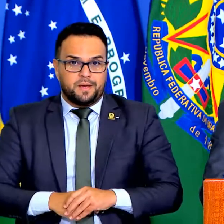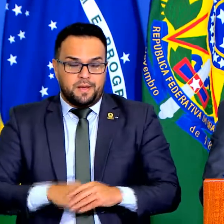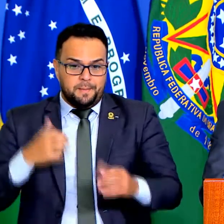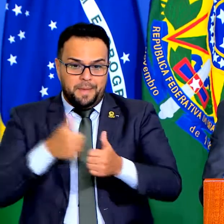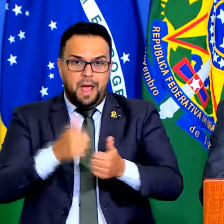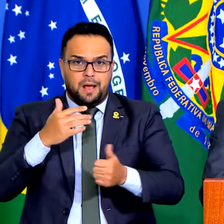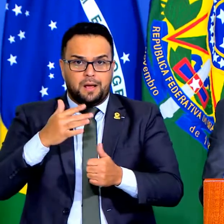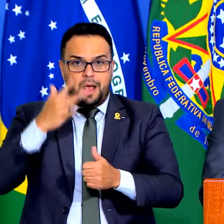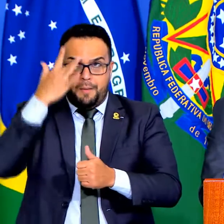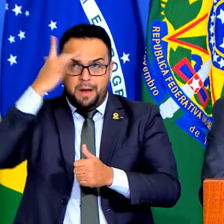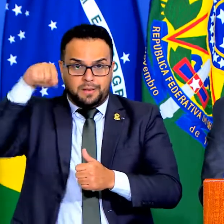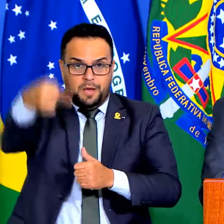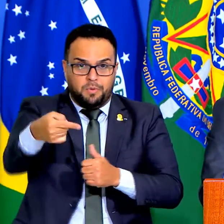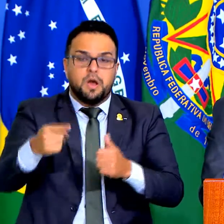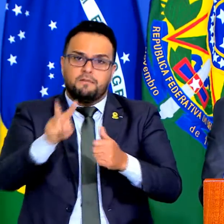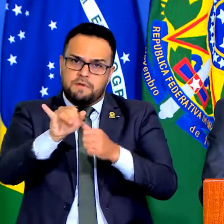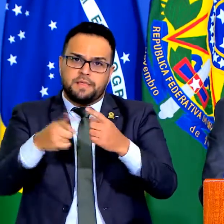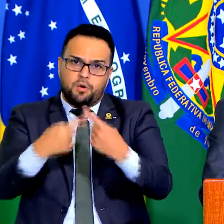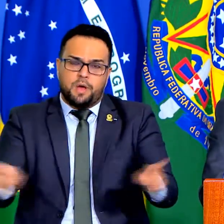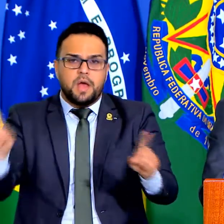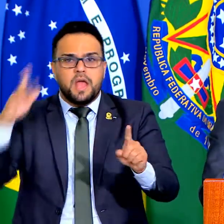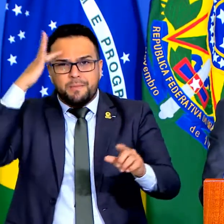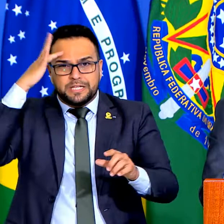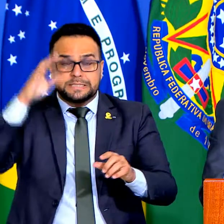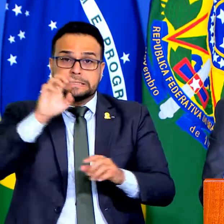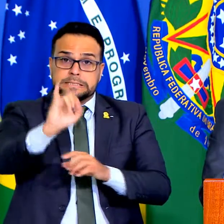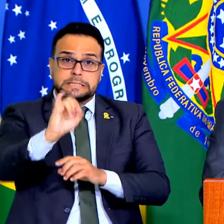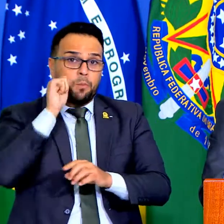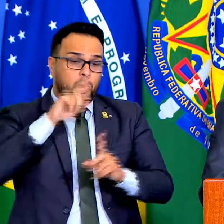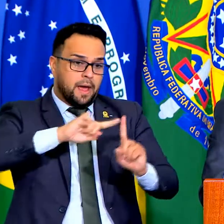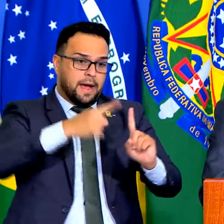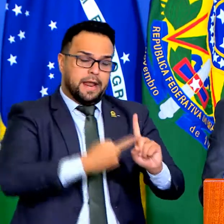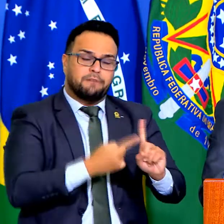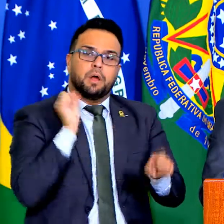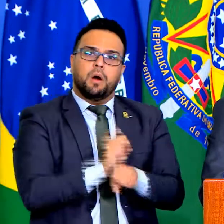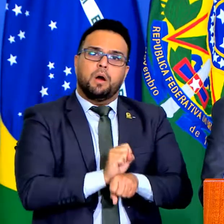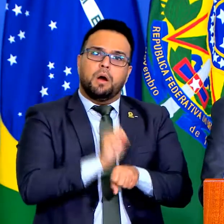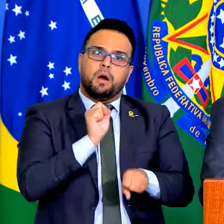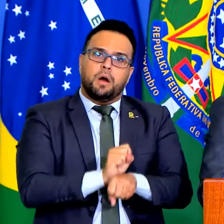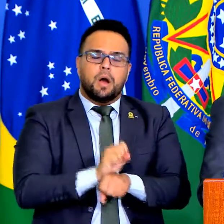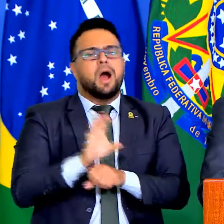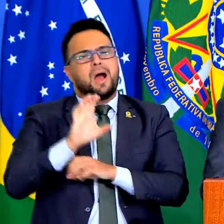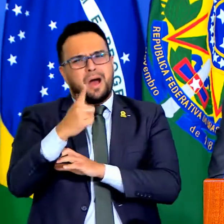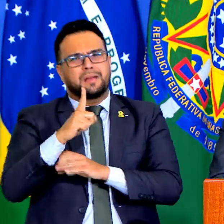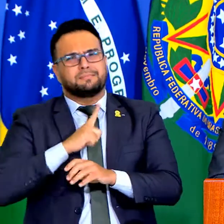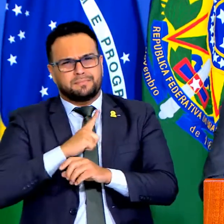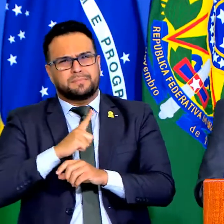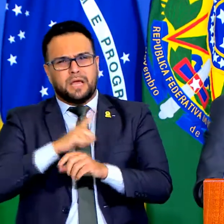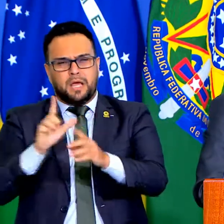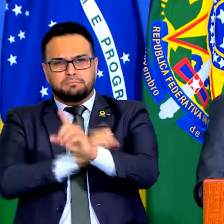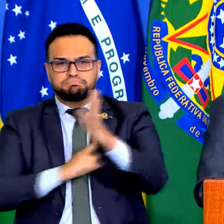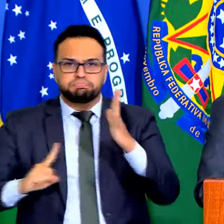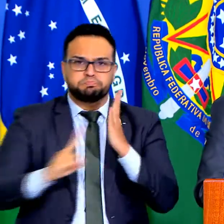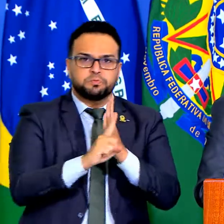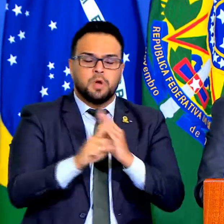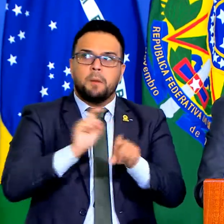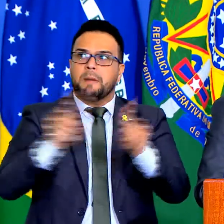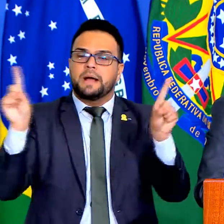dar a luz, ter que esperar ali, lógico, teria preferência, mas para atravessar o rio levar 30 minutos,